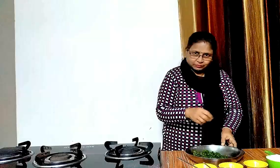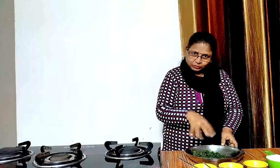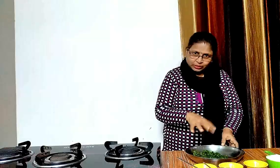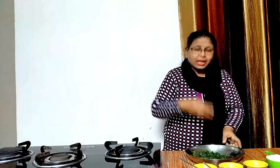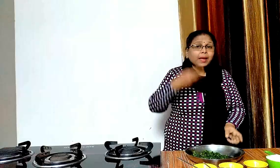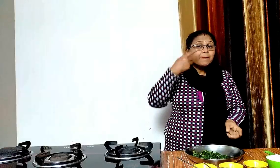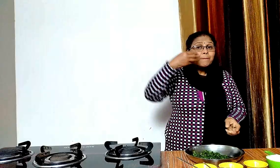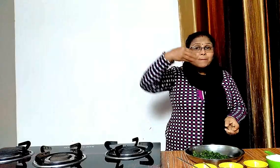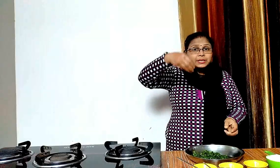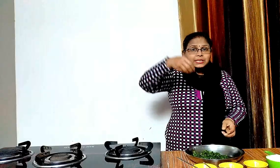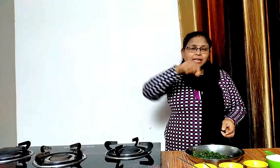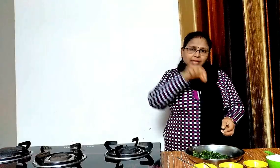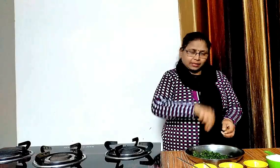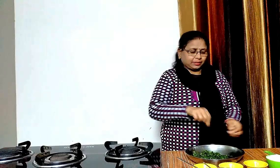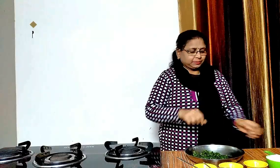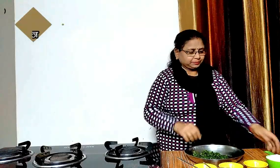अब इसमें एक कप पेशन